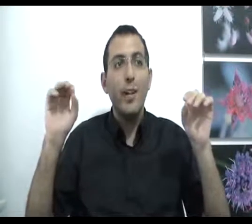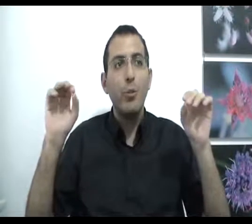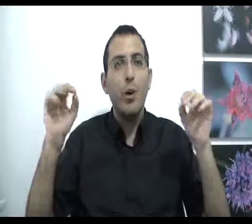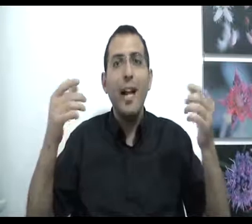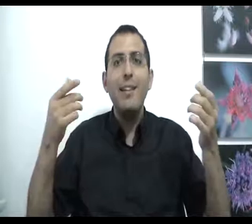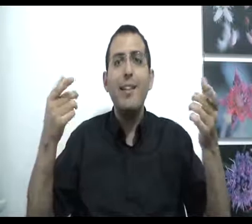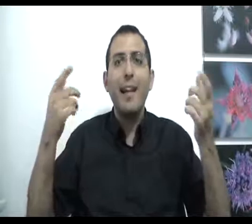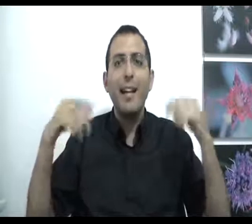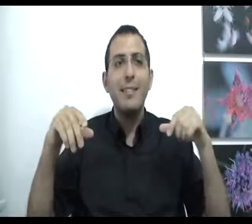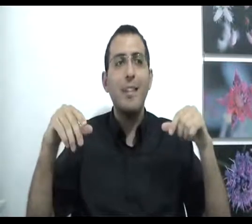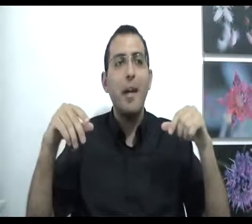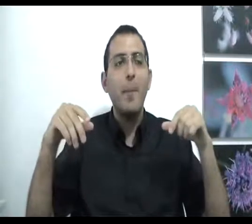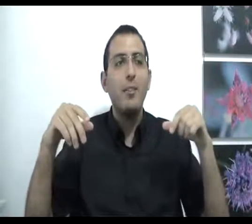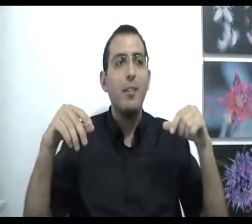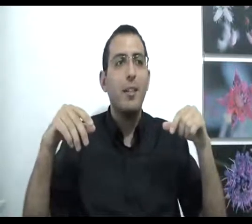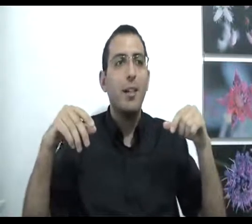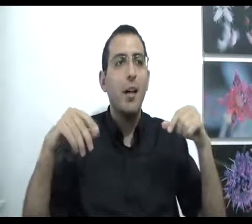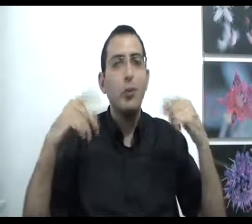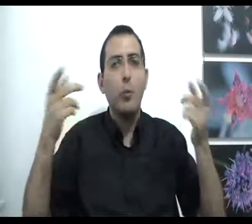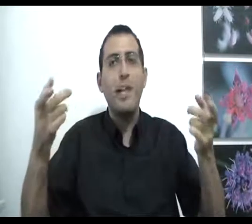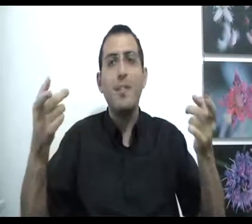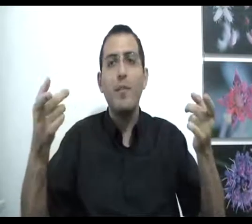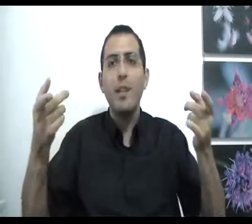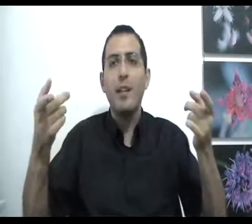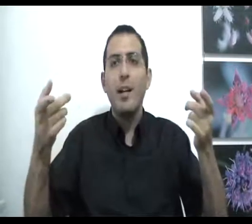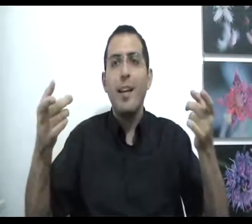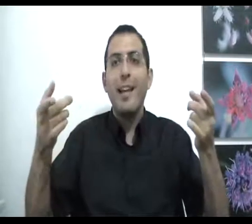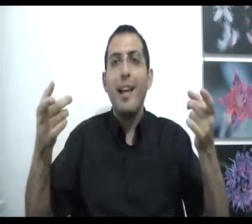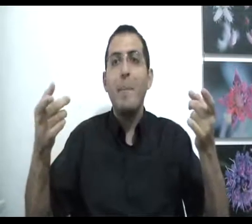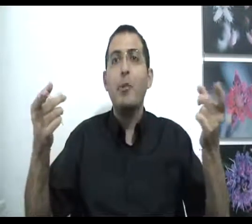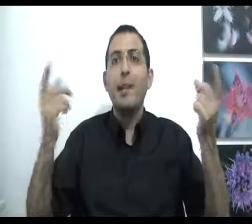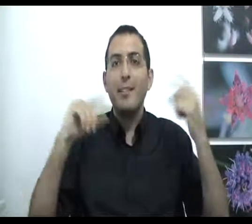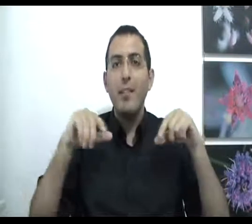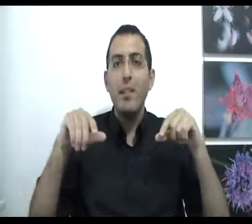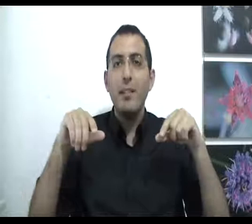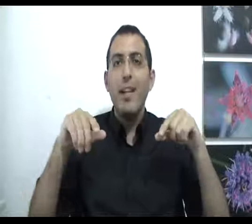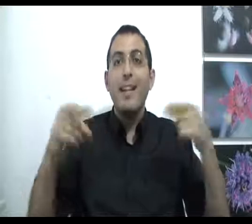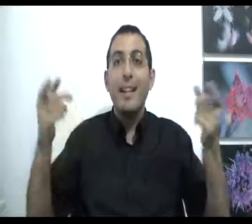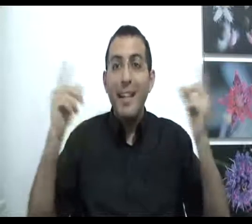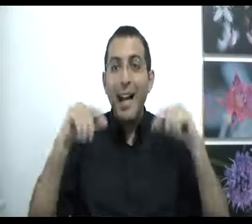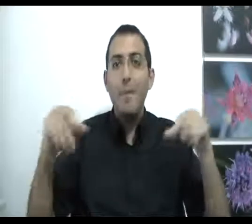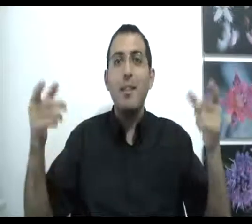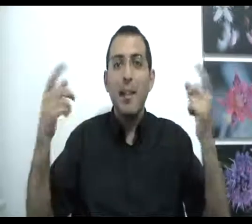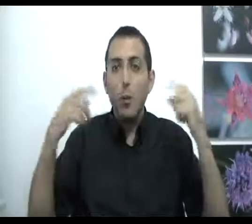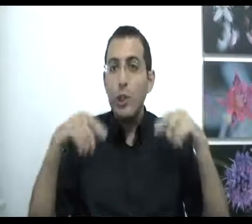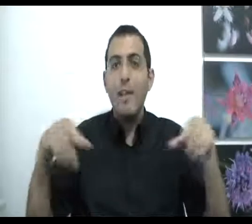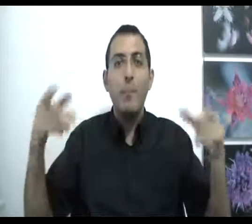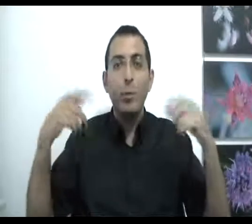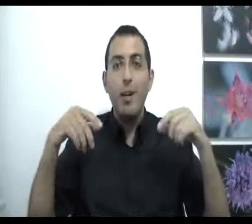אותו אל תתייחס לאמת סובייקטיבית כאלמת אומיקטיבית גם אם אתה חושב ובטוח